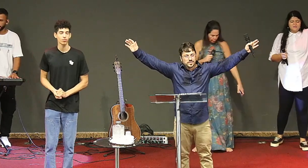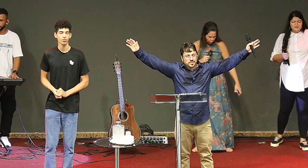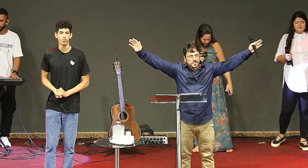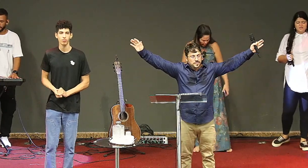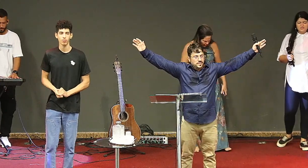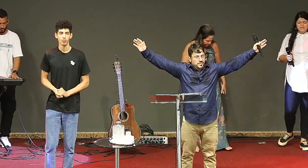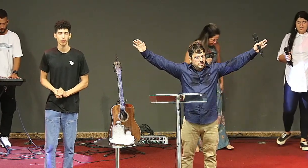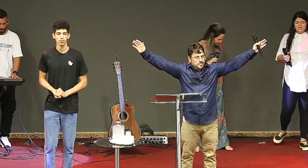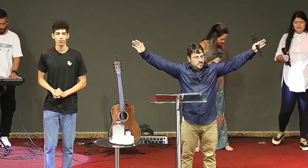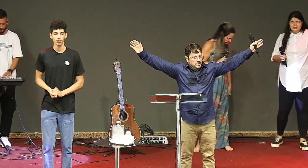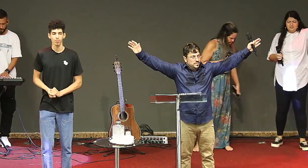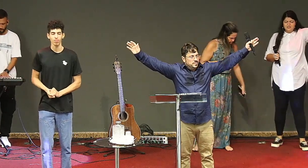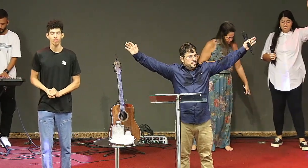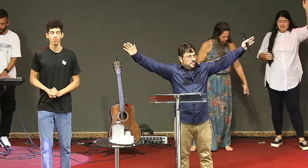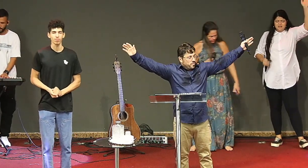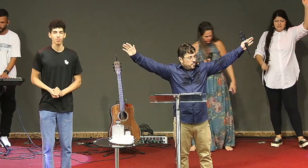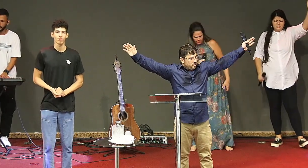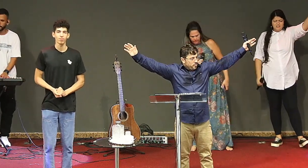aleluia